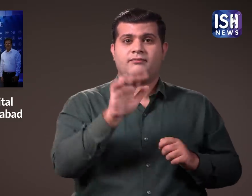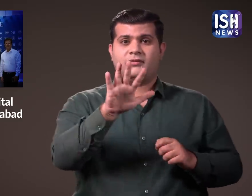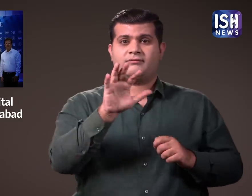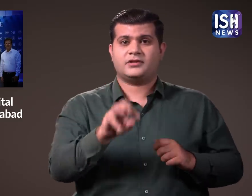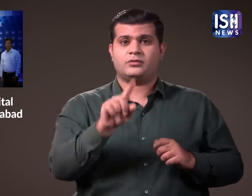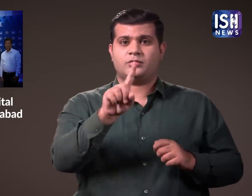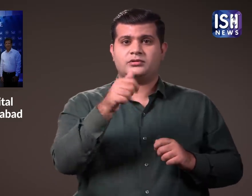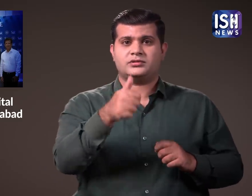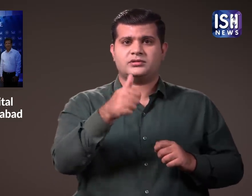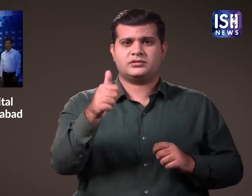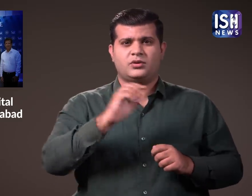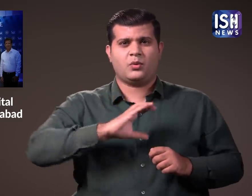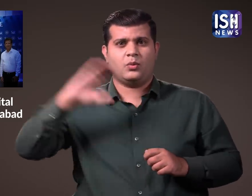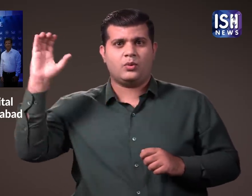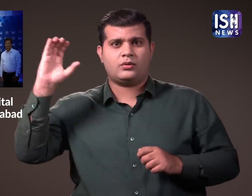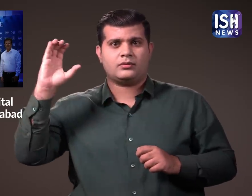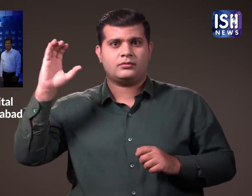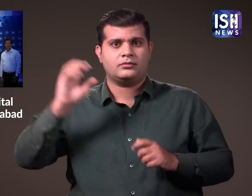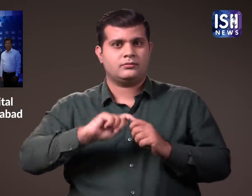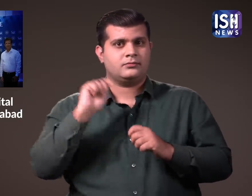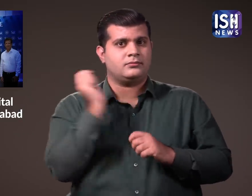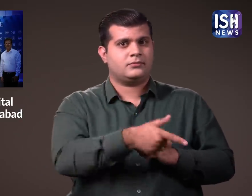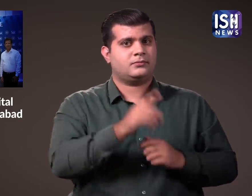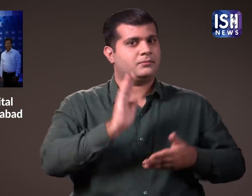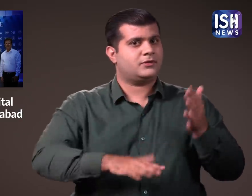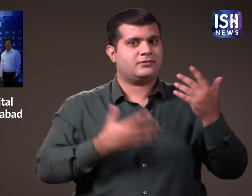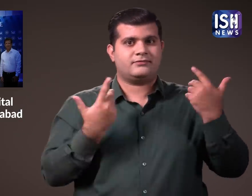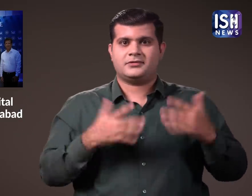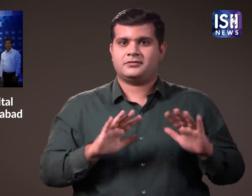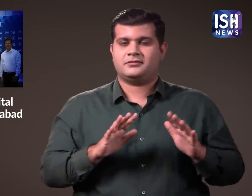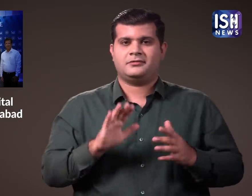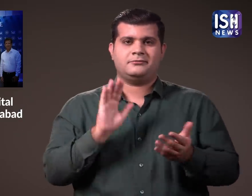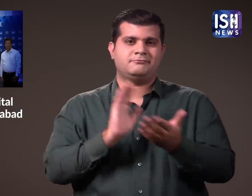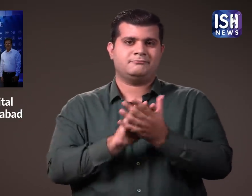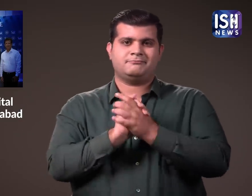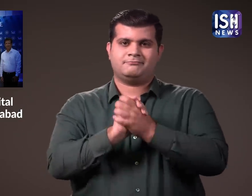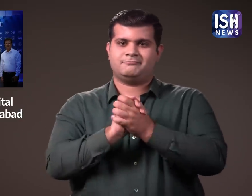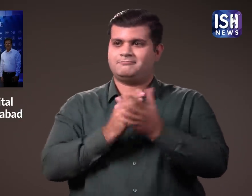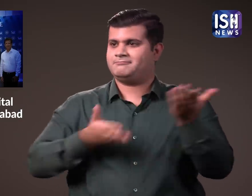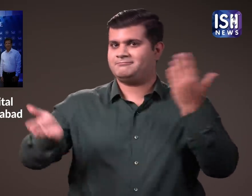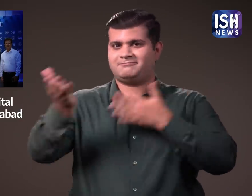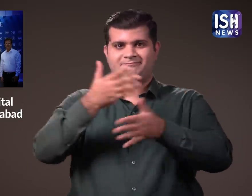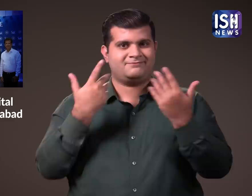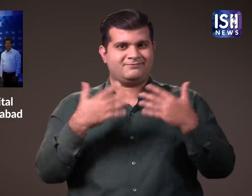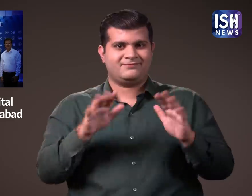उन्होंने टीम के लिए 5,166 करोण रुपे का बुक्तान किया.